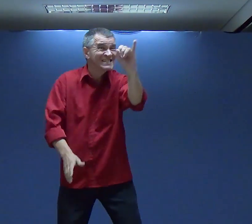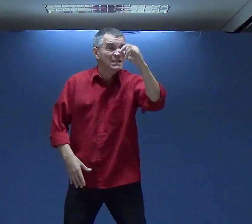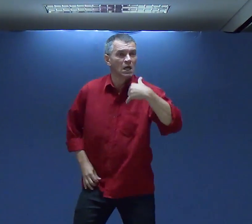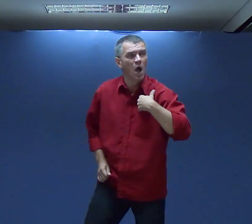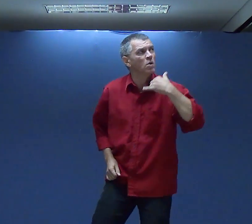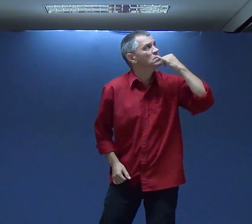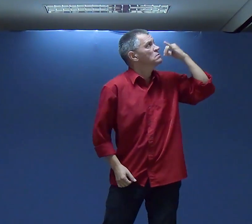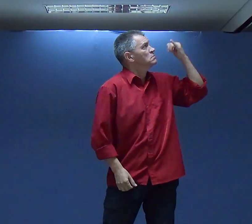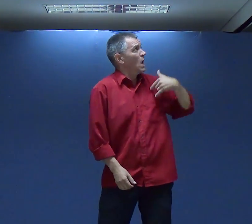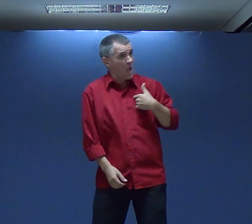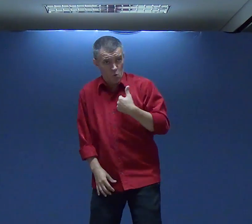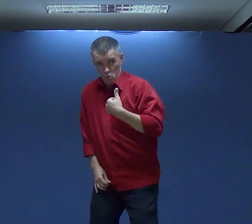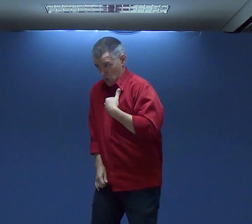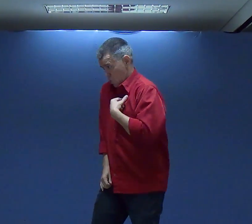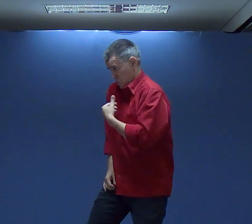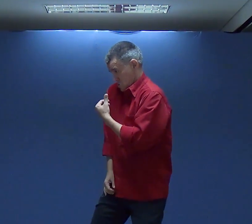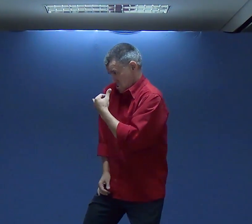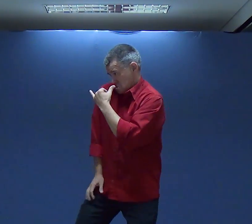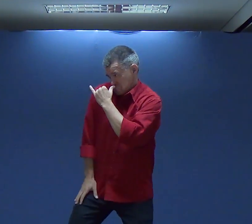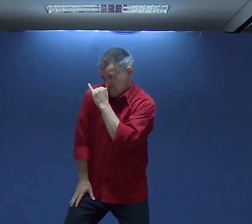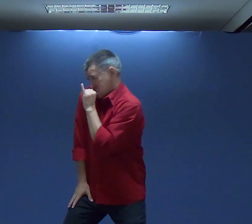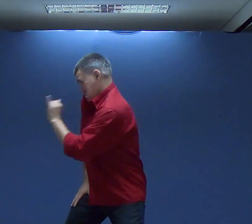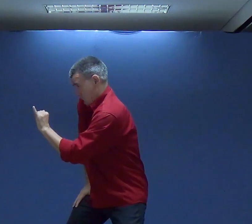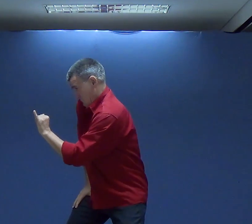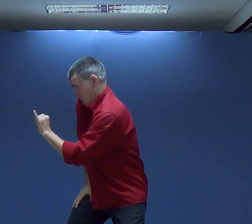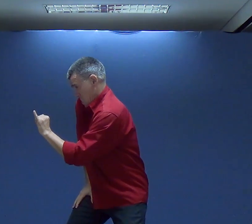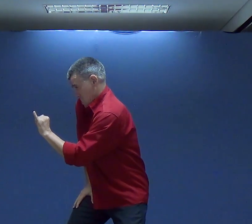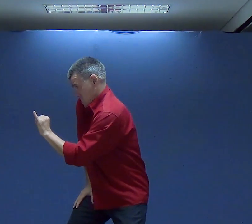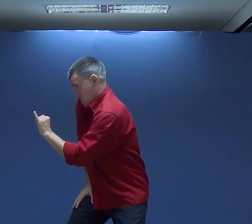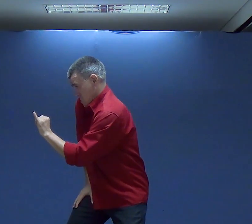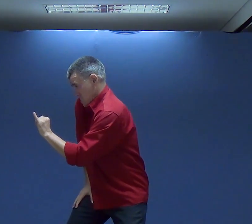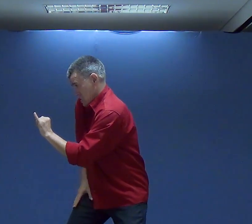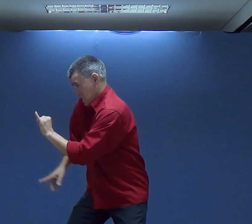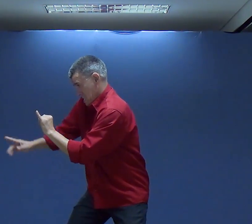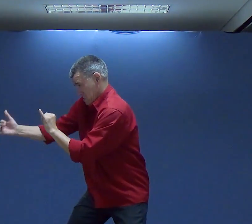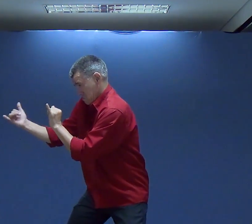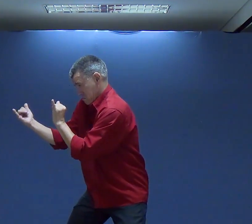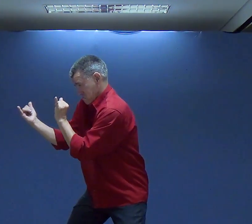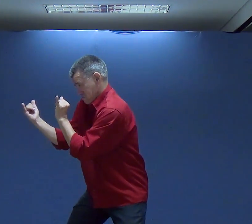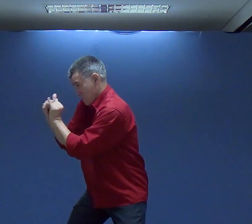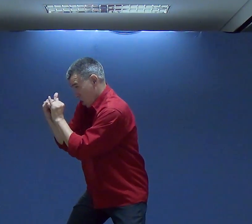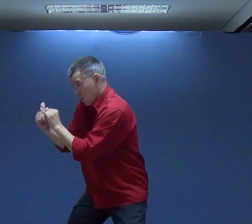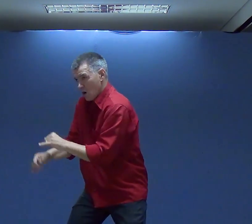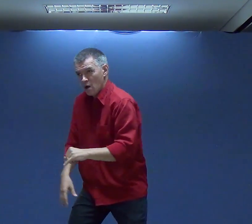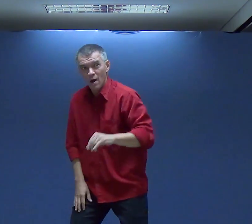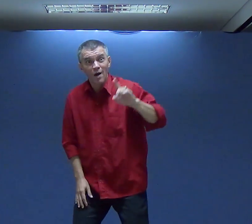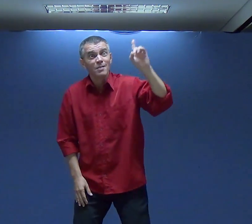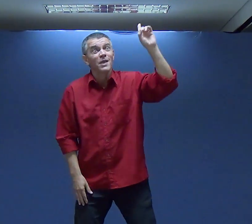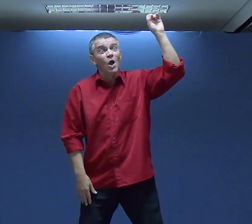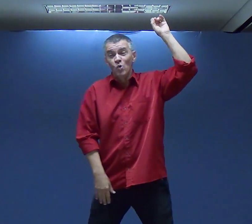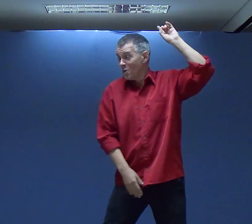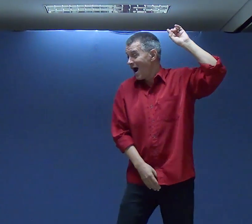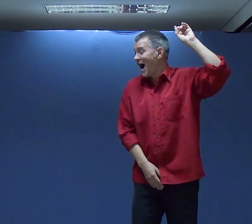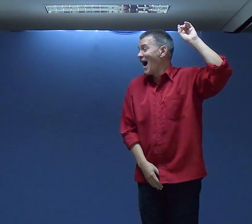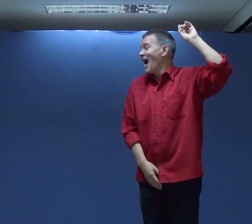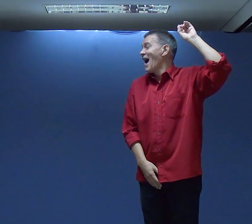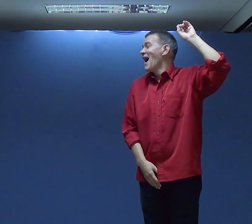Não é fácil Mas eu quero o perdão de Deus E Ele me oferece o perdão